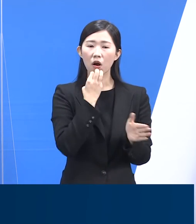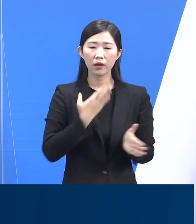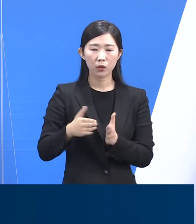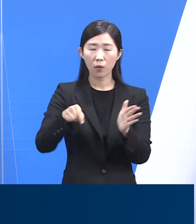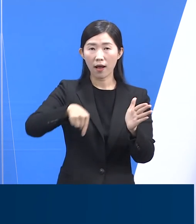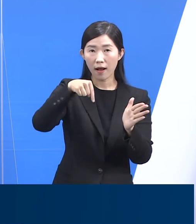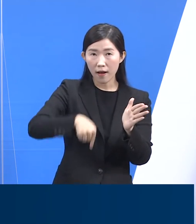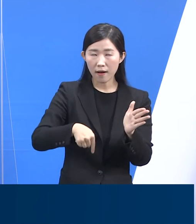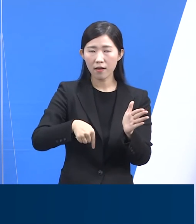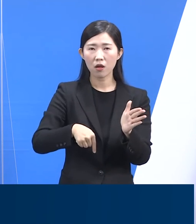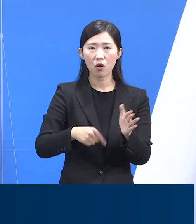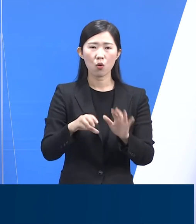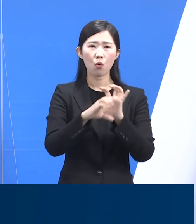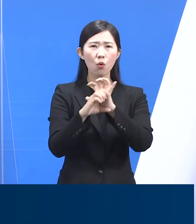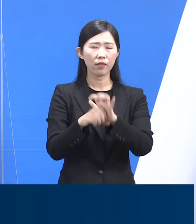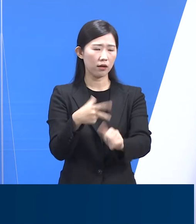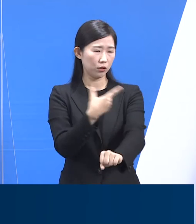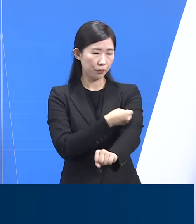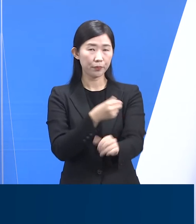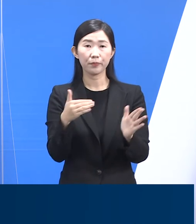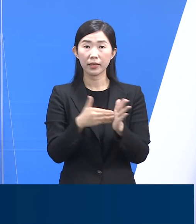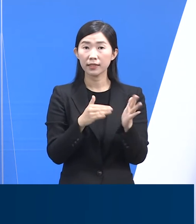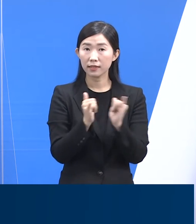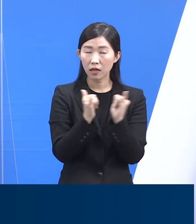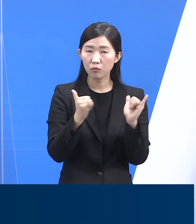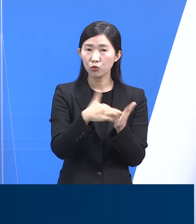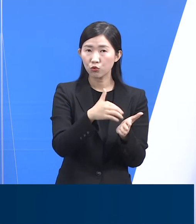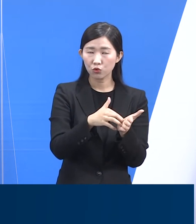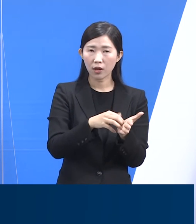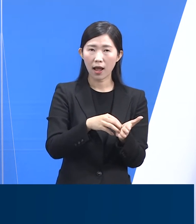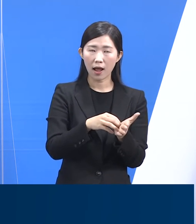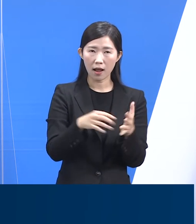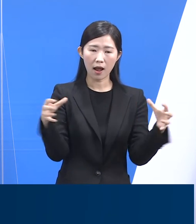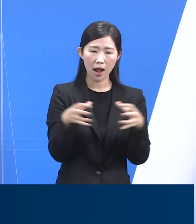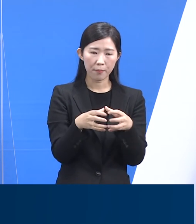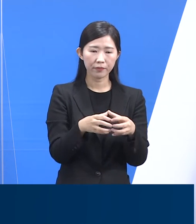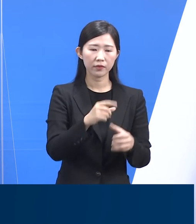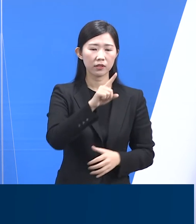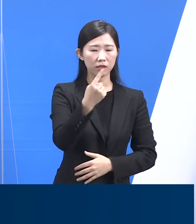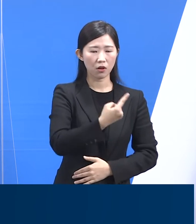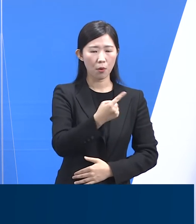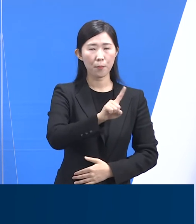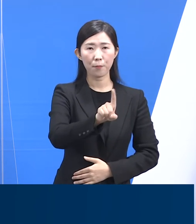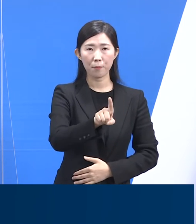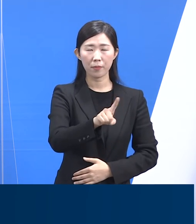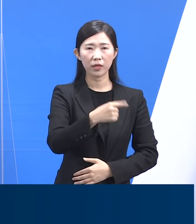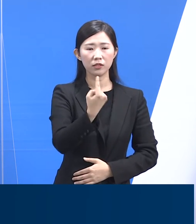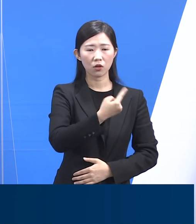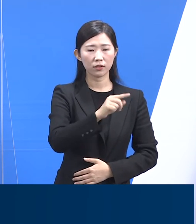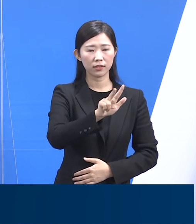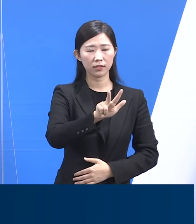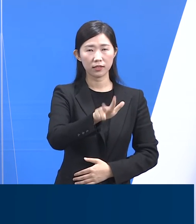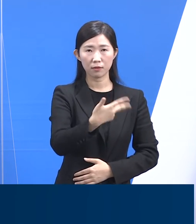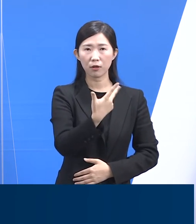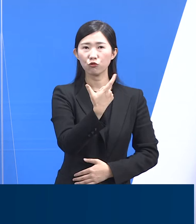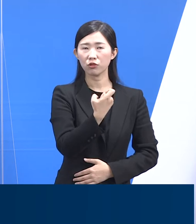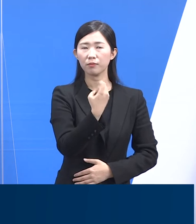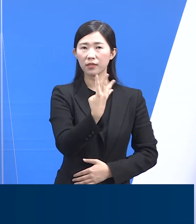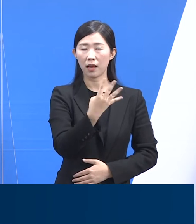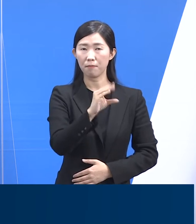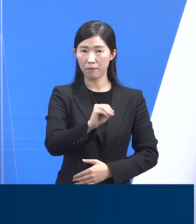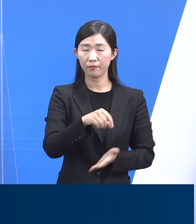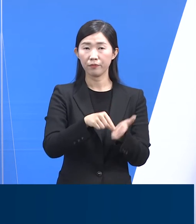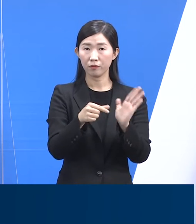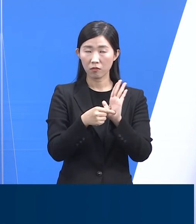코로나19 기본접종을 완료한 사람은 총 1,117만 1,763명으로 경기도